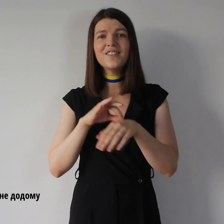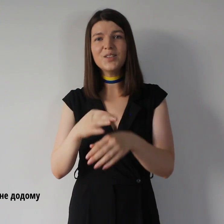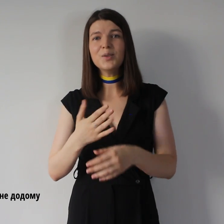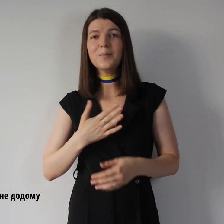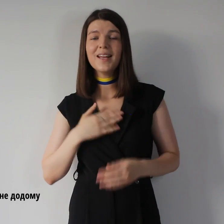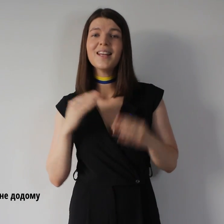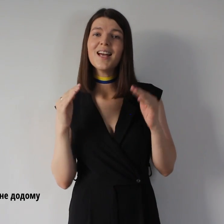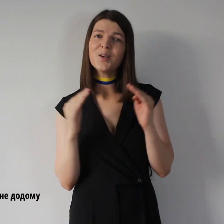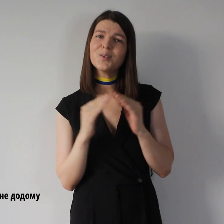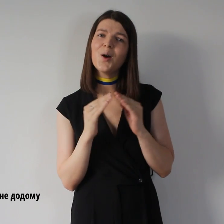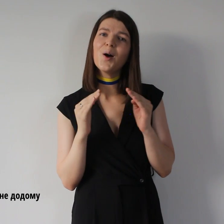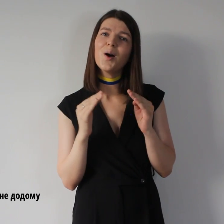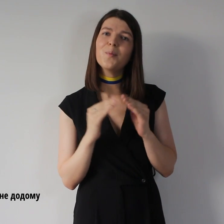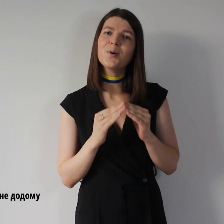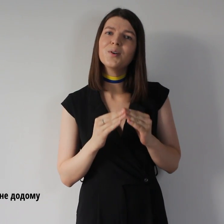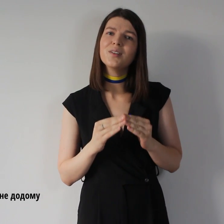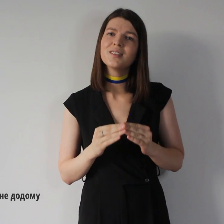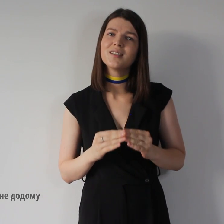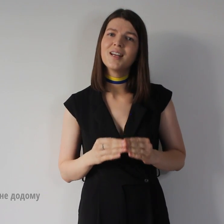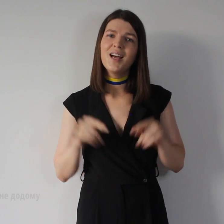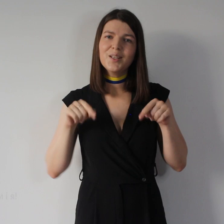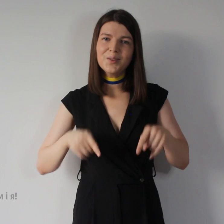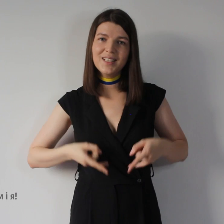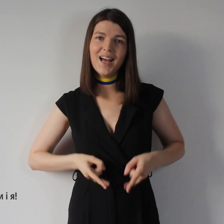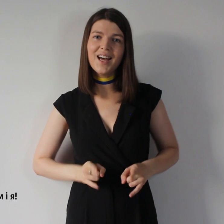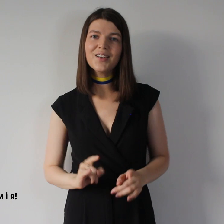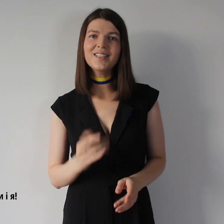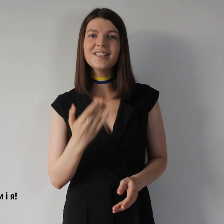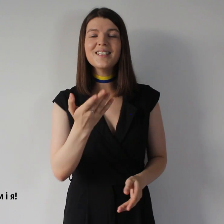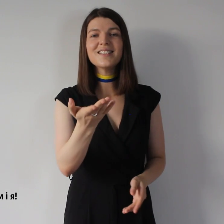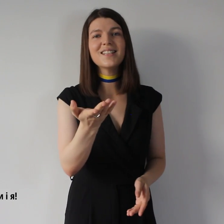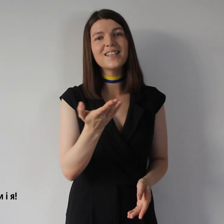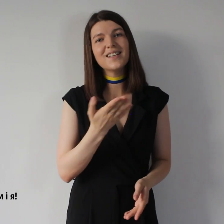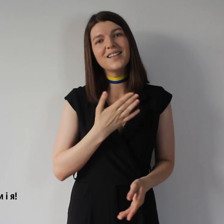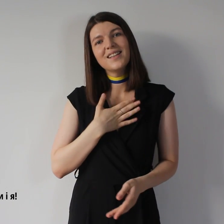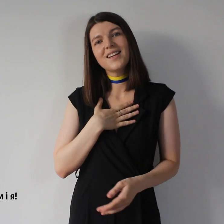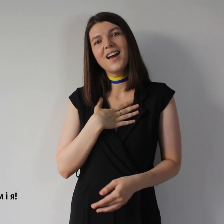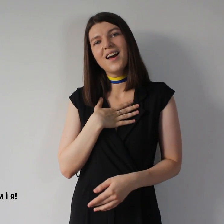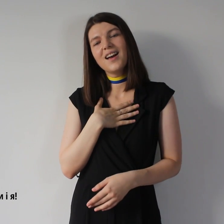ведуть мене додому Тут народились ти і я